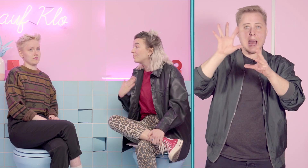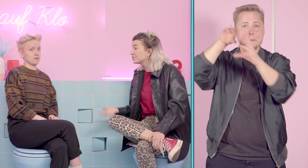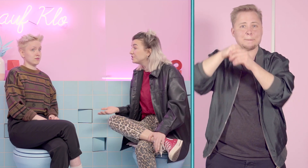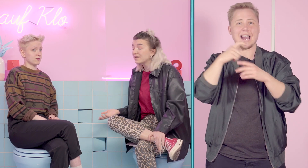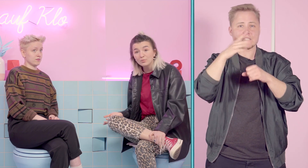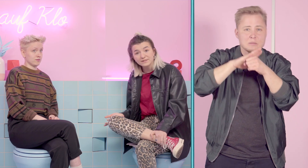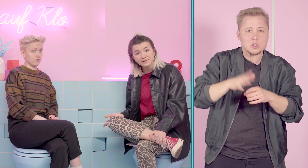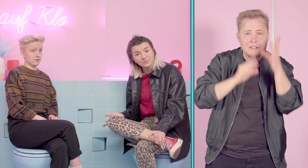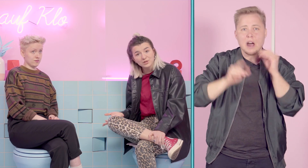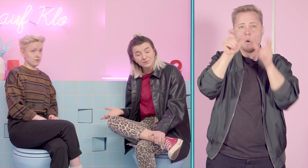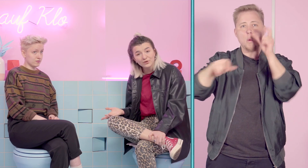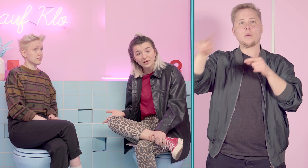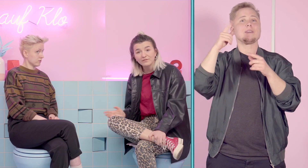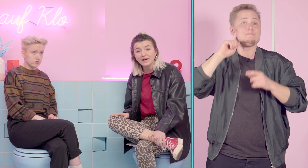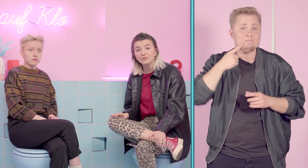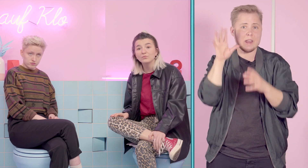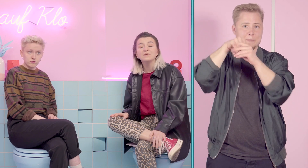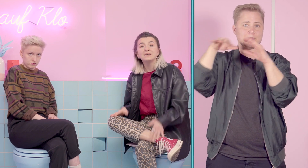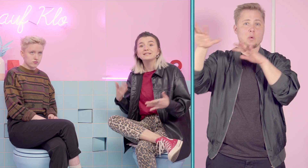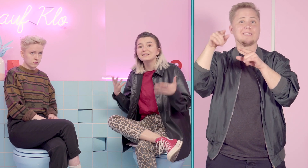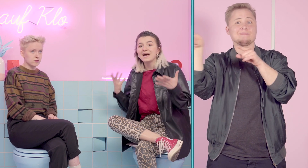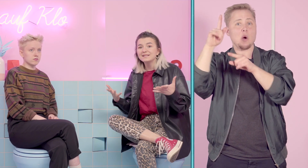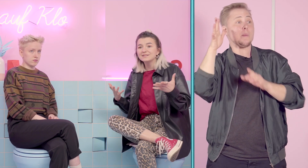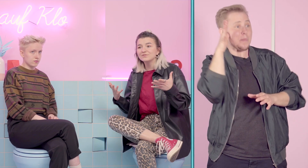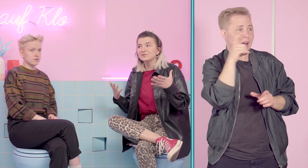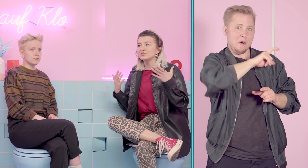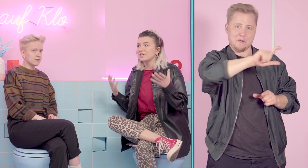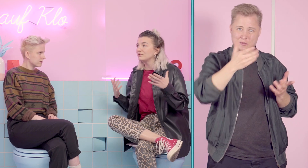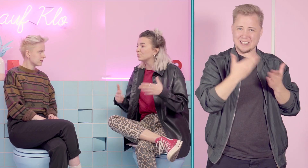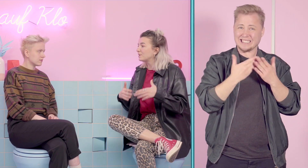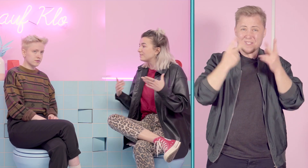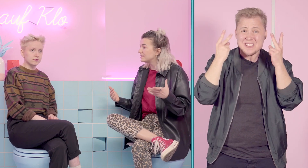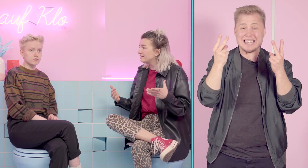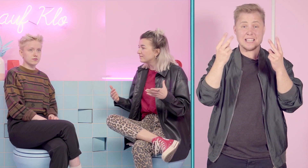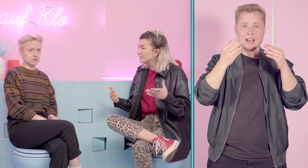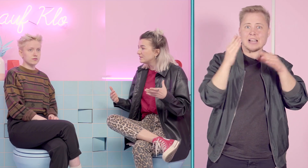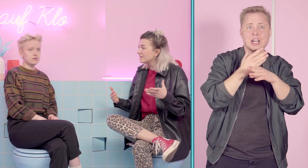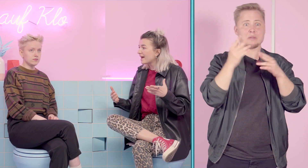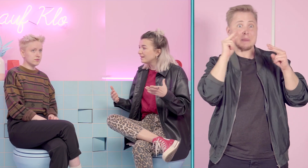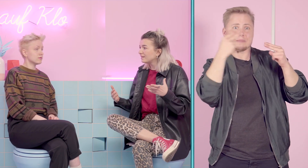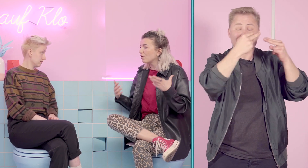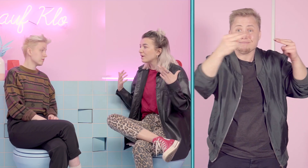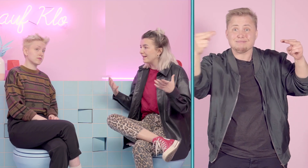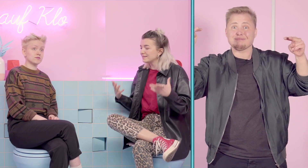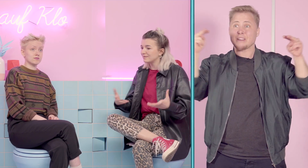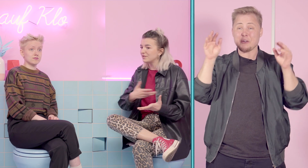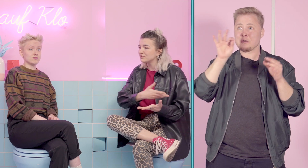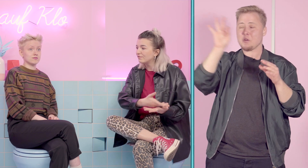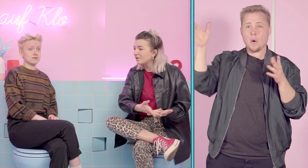Menschen, die taub sind zum Beispiel, gehört werden. Das sind ja alles irgendwie so Entscheidungen und Perspektiven, die ja eigentlich auch älteren Menschen voll